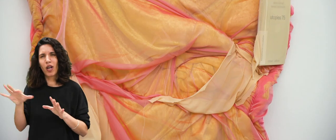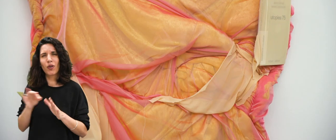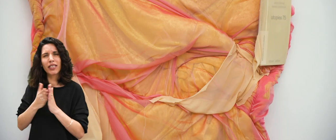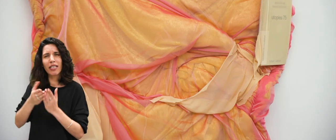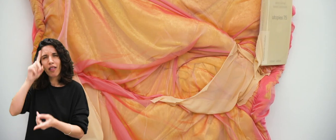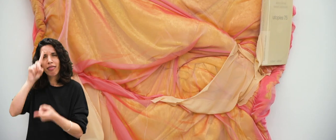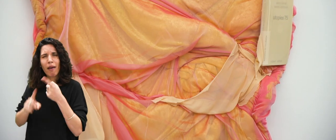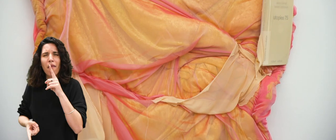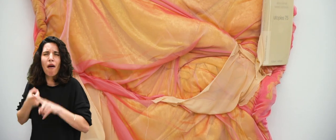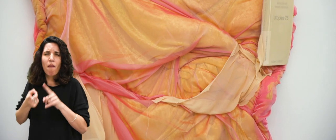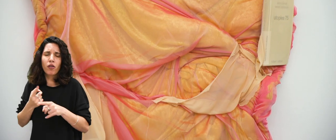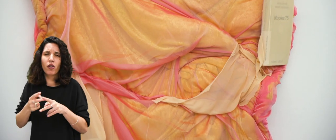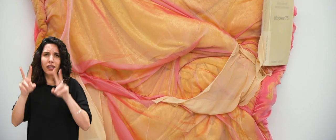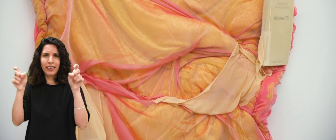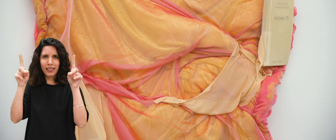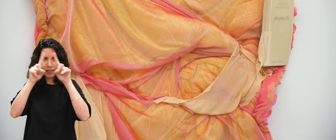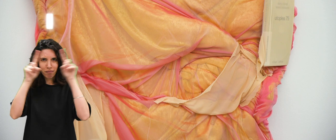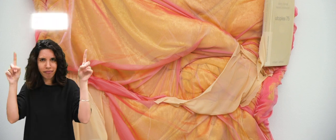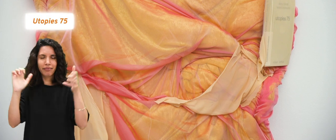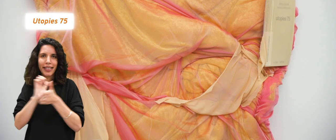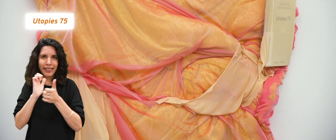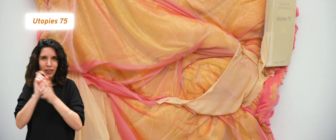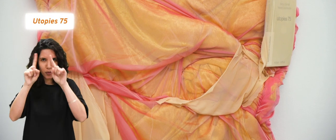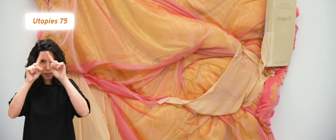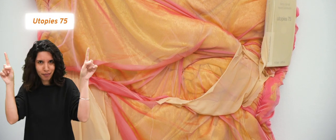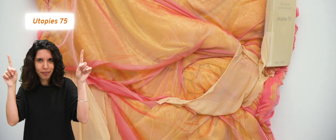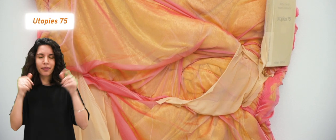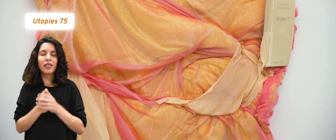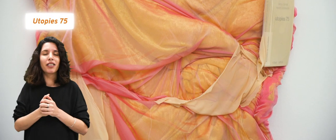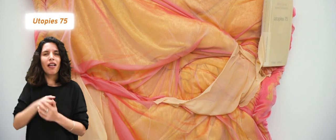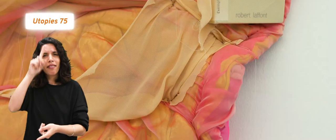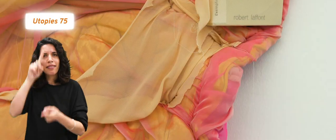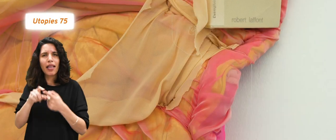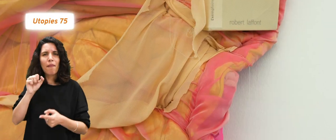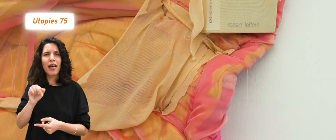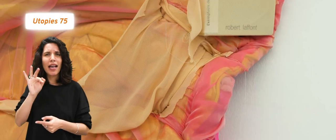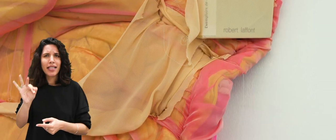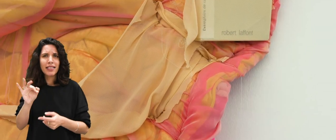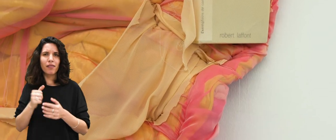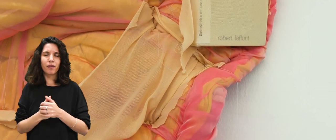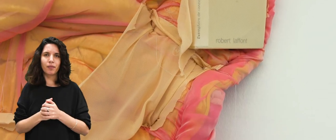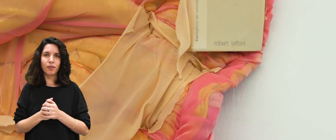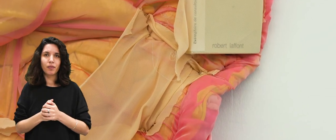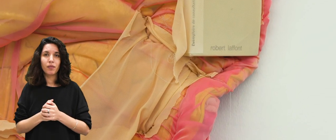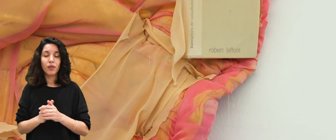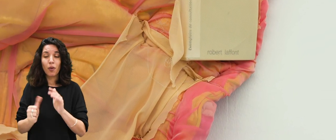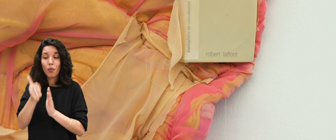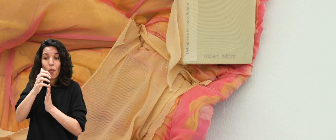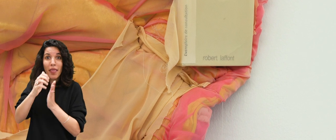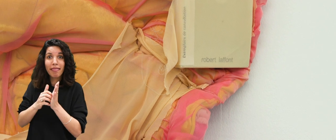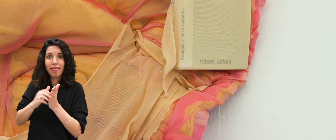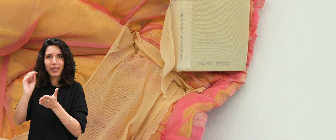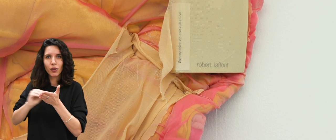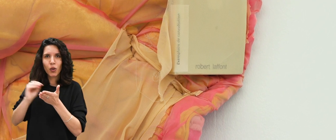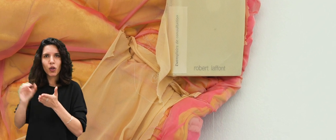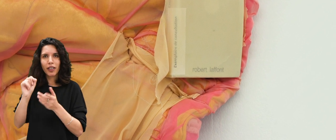bibliothèque de livres. Et pour moi, un bouquin très important qui s'appelle « Utopie 75 », un livre de science-fiction et dont la première nouvelle,